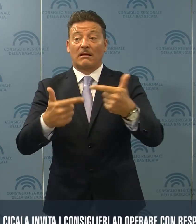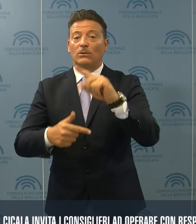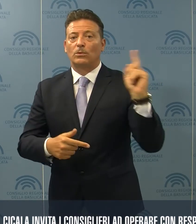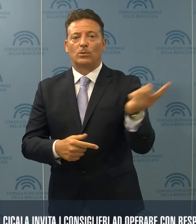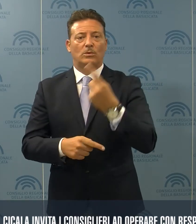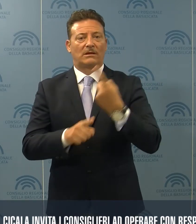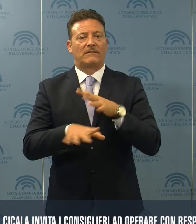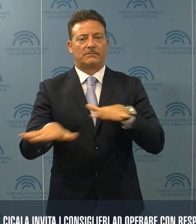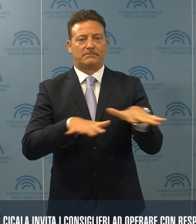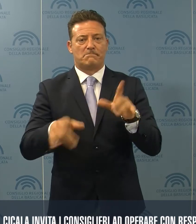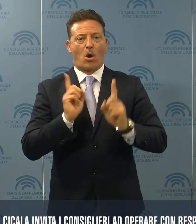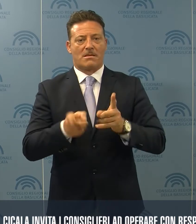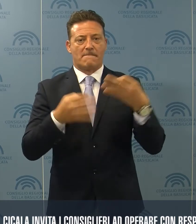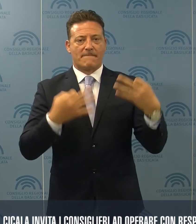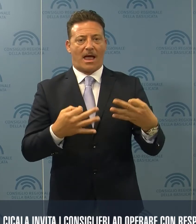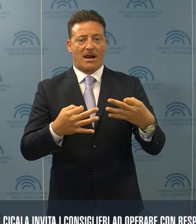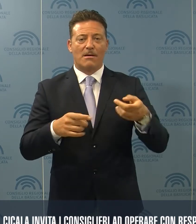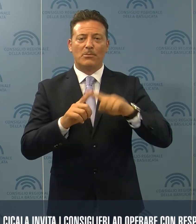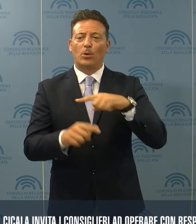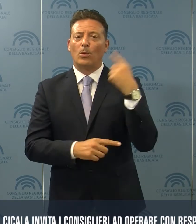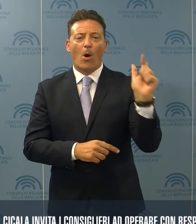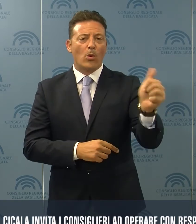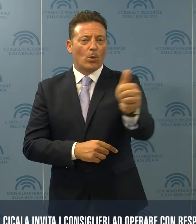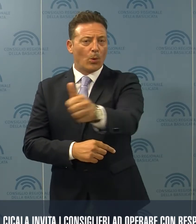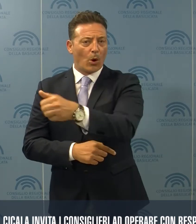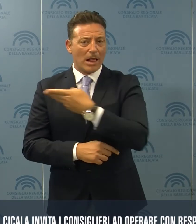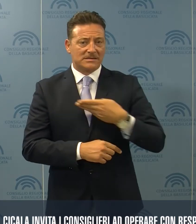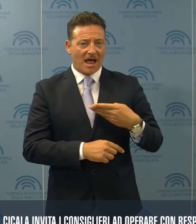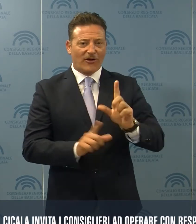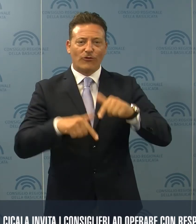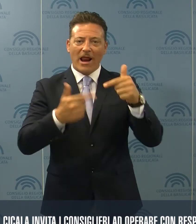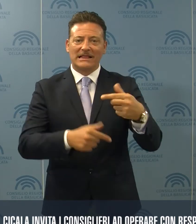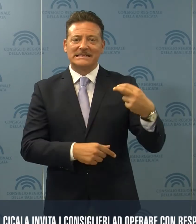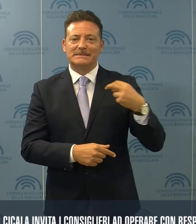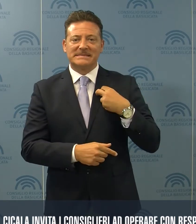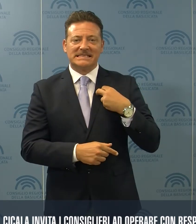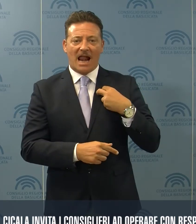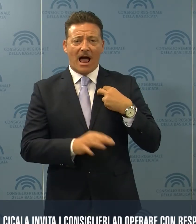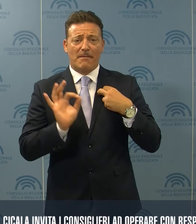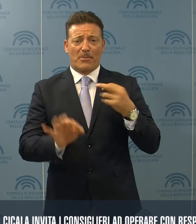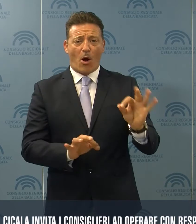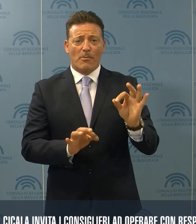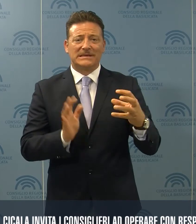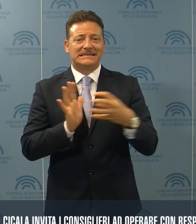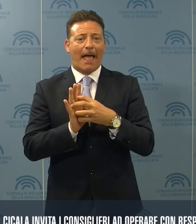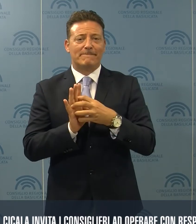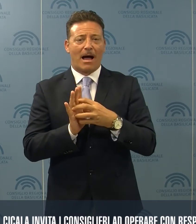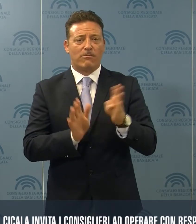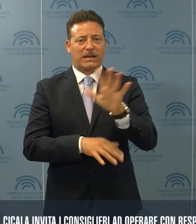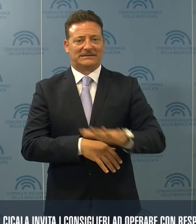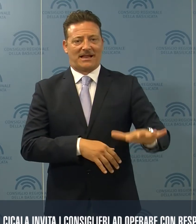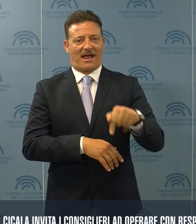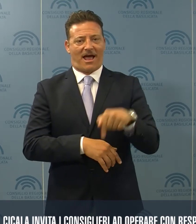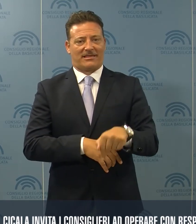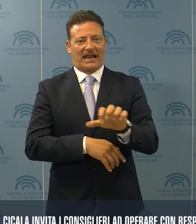l'agire politico e ha donato a tutti i consiglieri la spilla con lo stemma della Regione Basilicata.